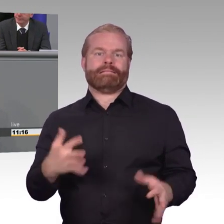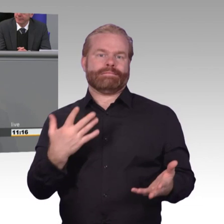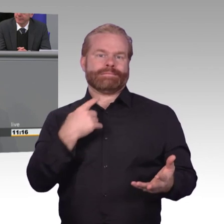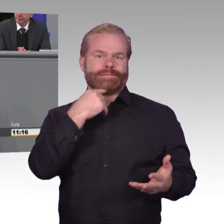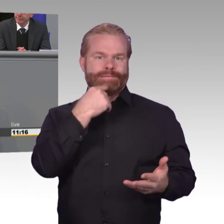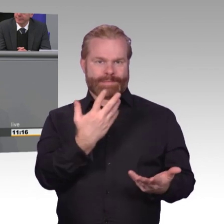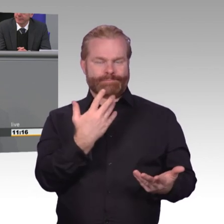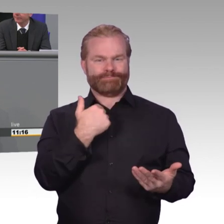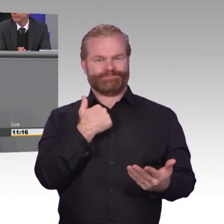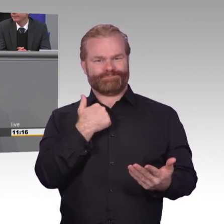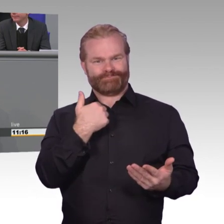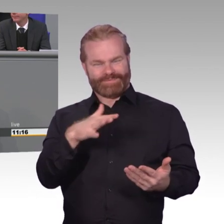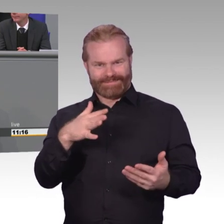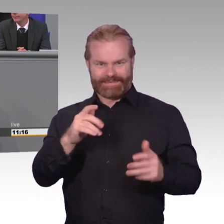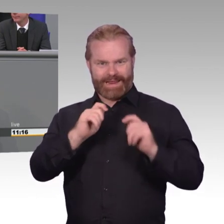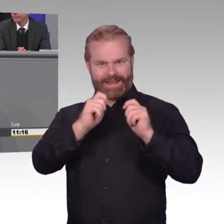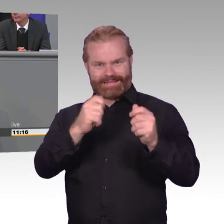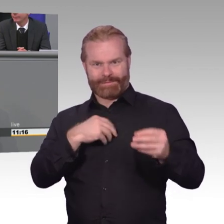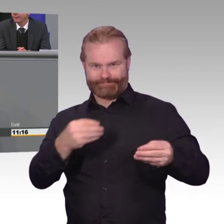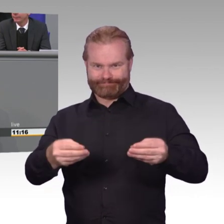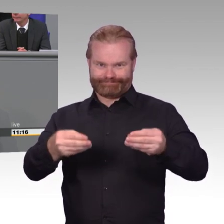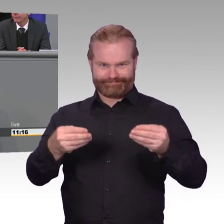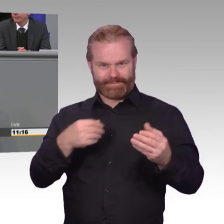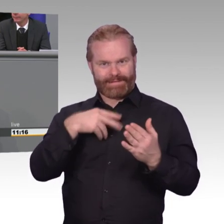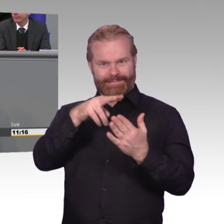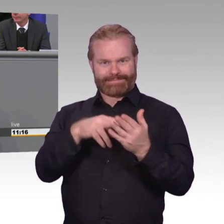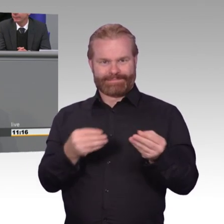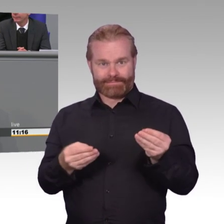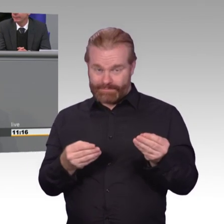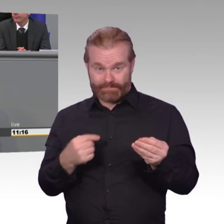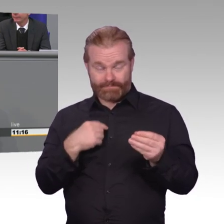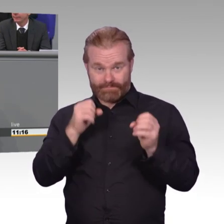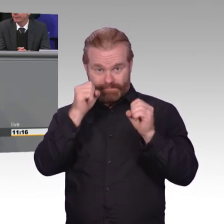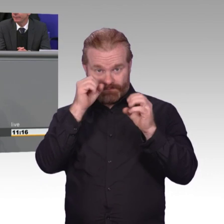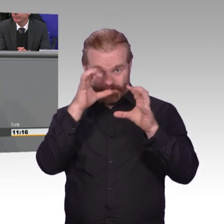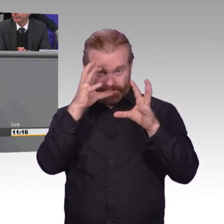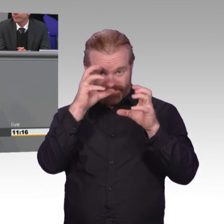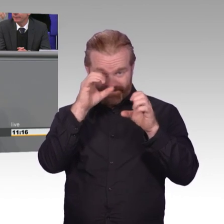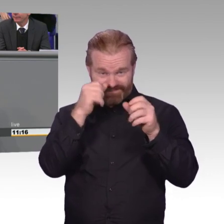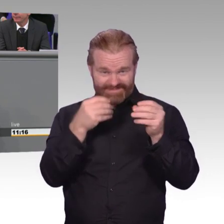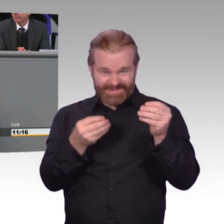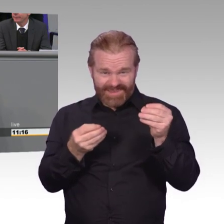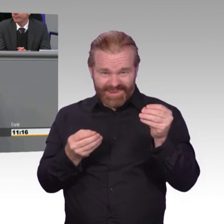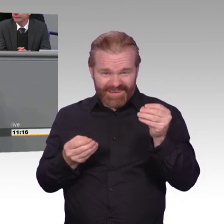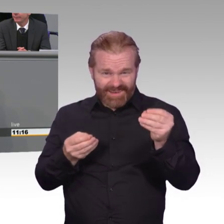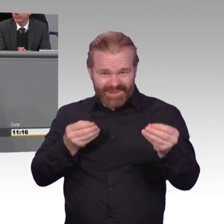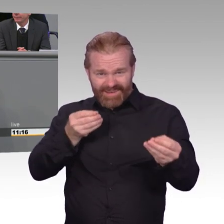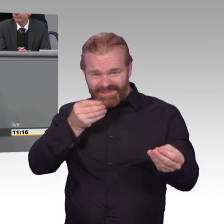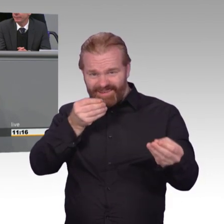nicht mehr eine linksliberale FDP, welche die individuelle Freiheit und Privatsphäre verabsolutiert und jegliche staatliche